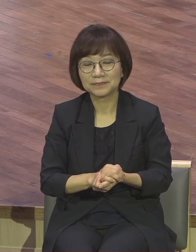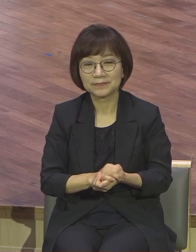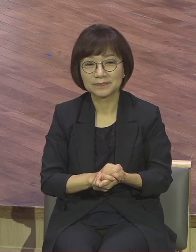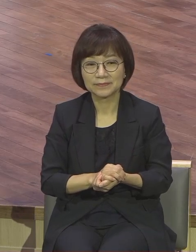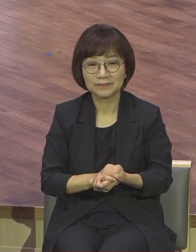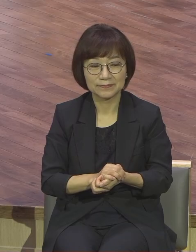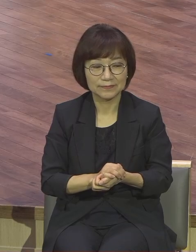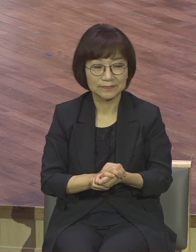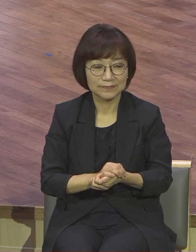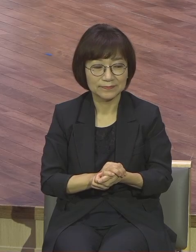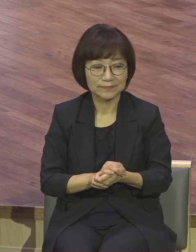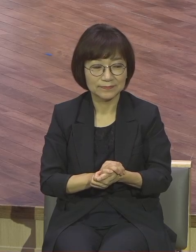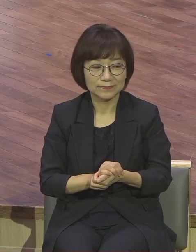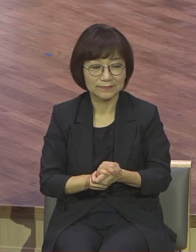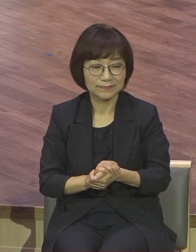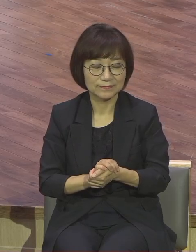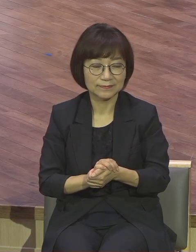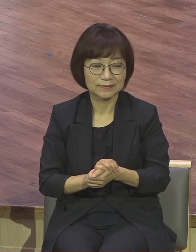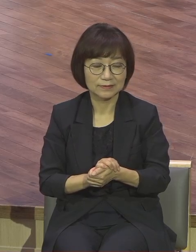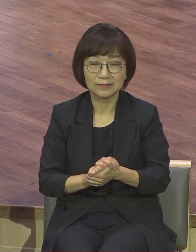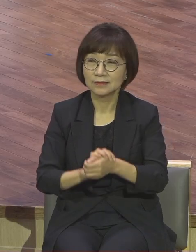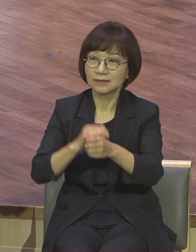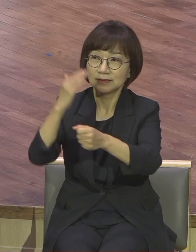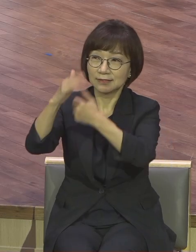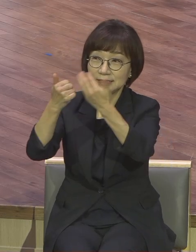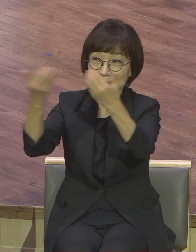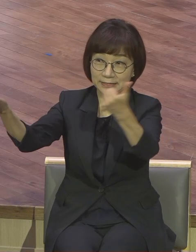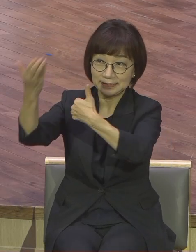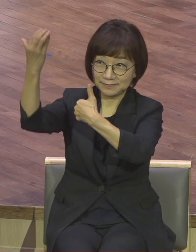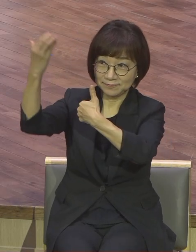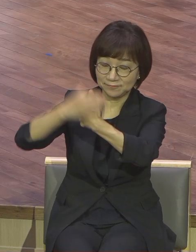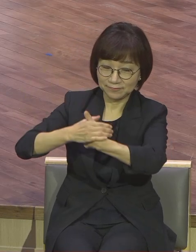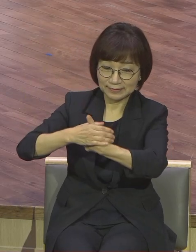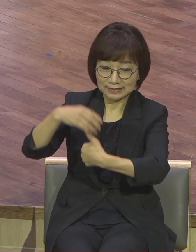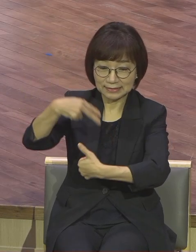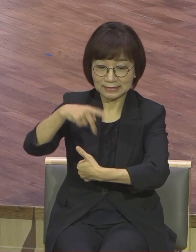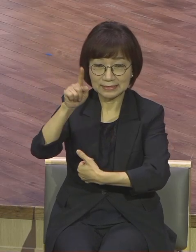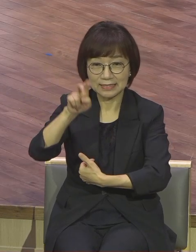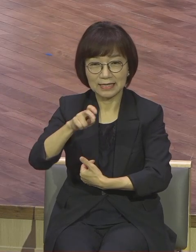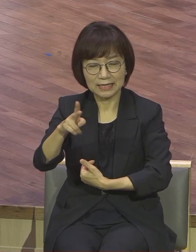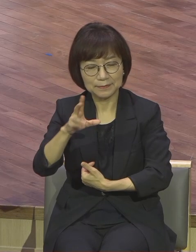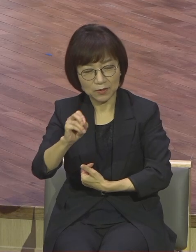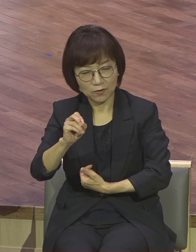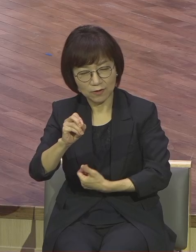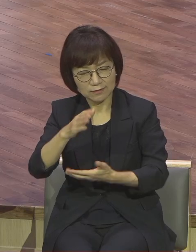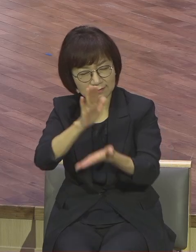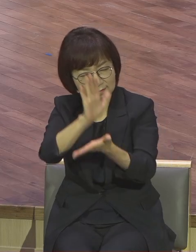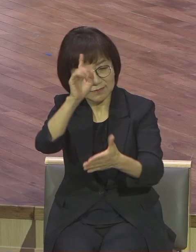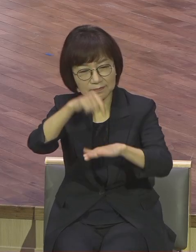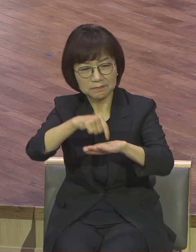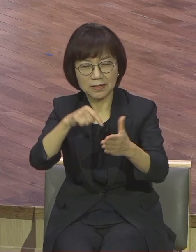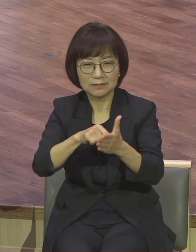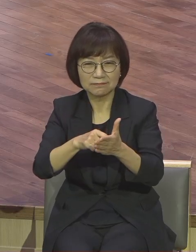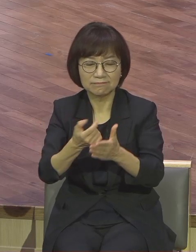현장에서 감당한 사람들이 별로 없어요 그러니까 한 영혼을 향해서 한 영혼을 살리기 위해서